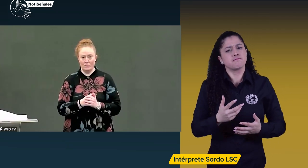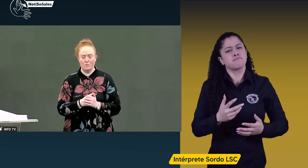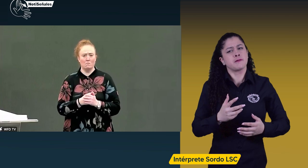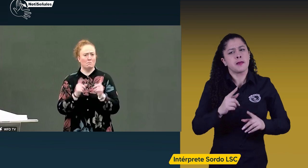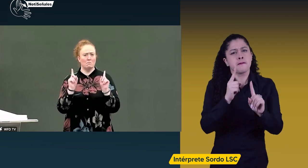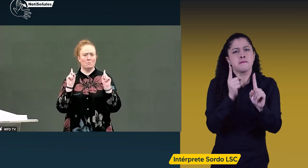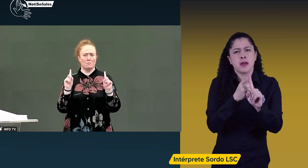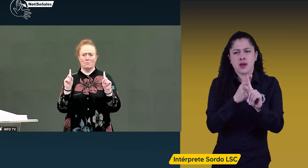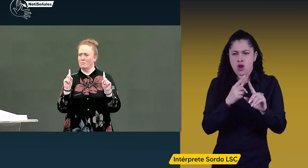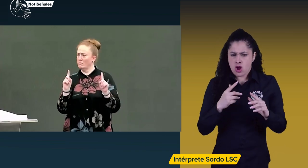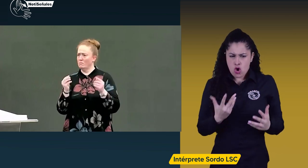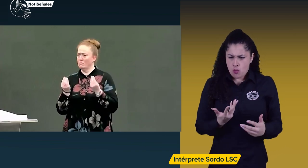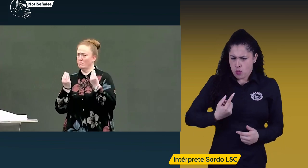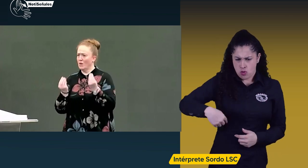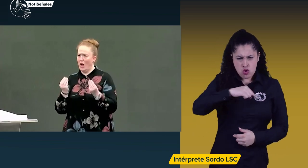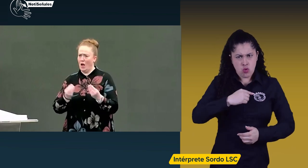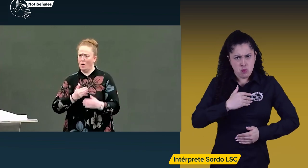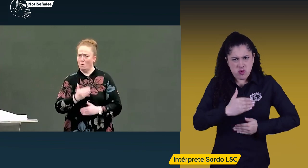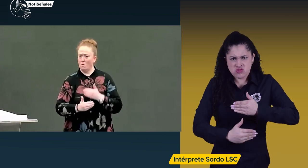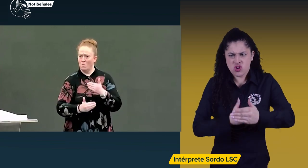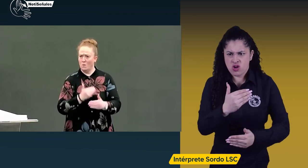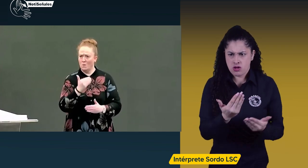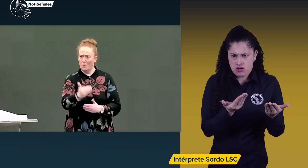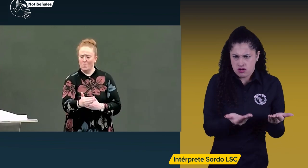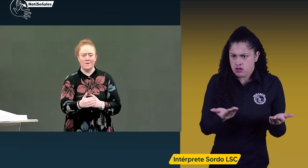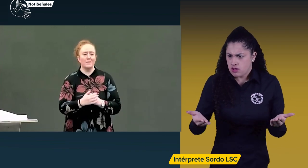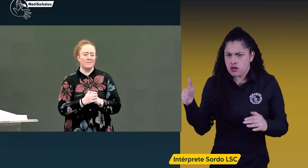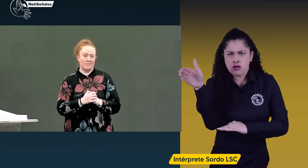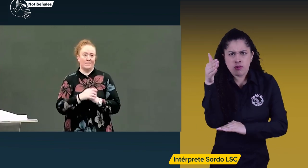A continuación les mostraré cómo fue el proceso para la postulación.